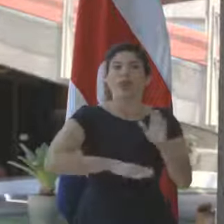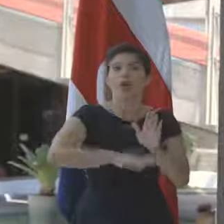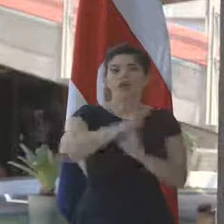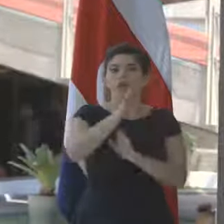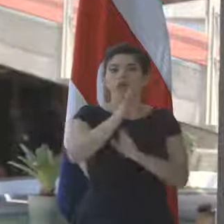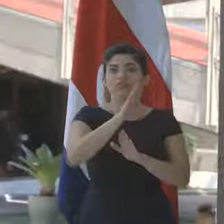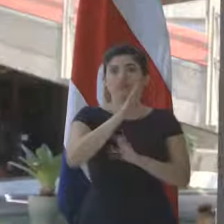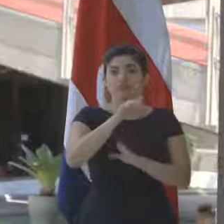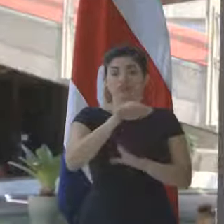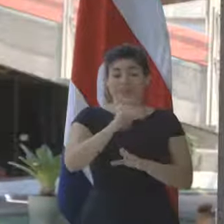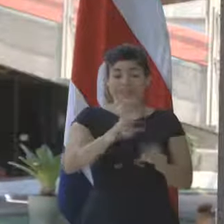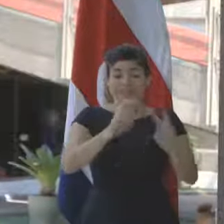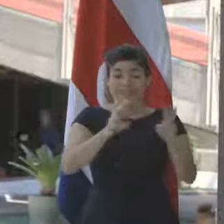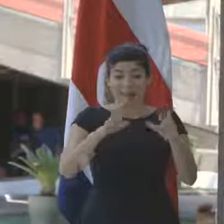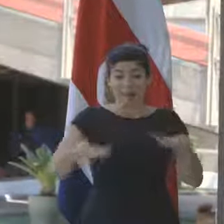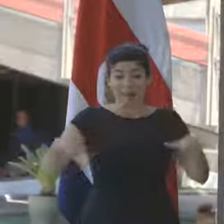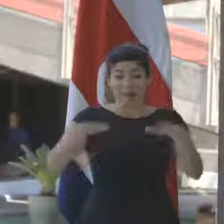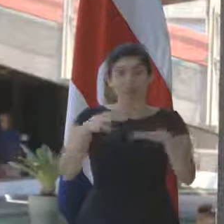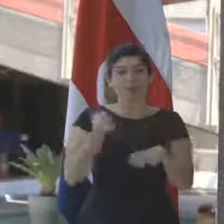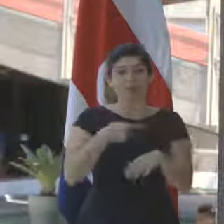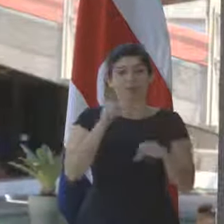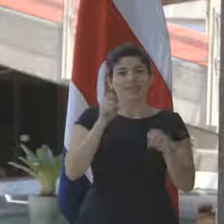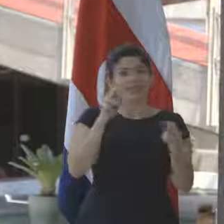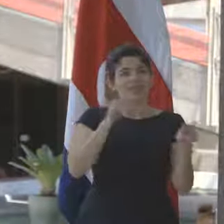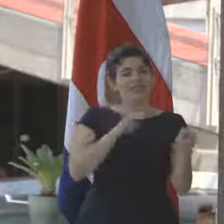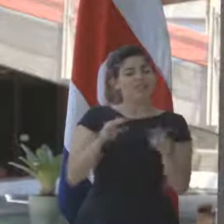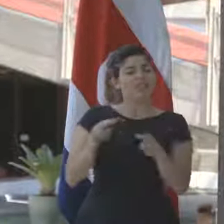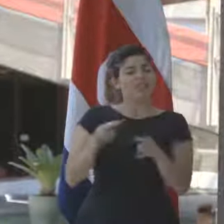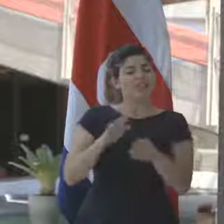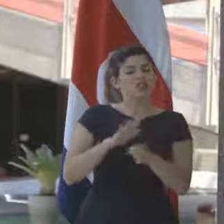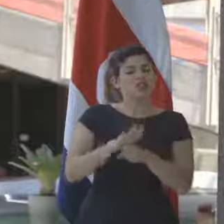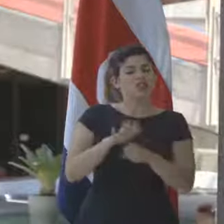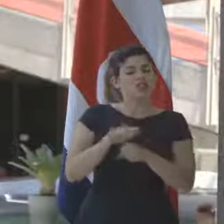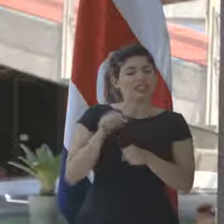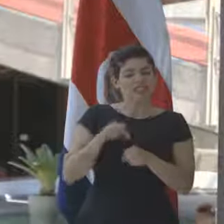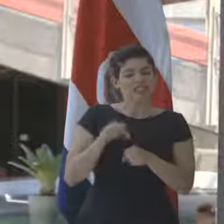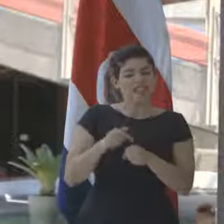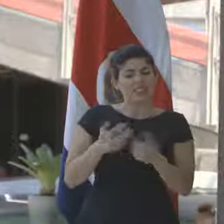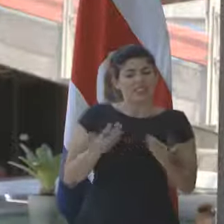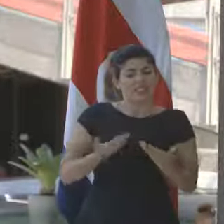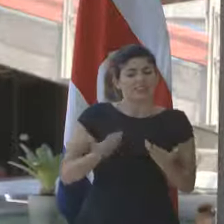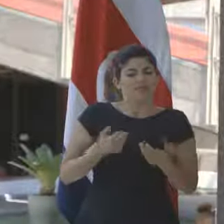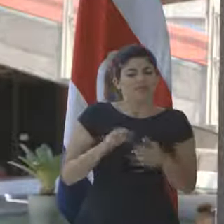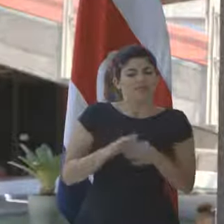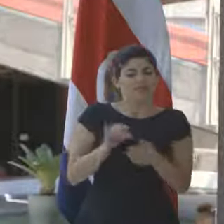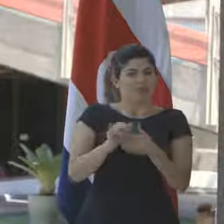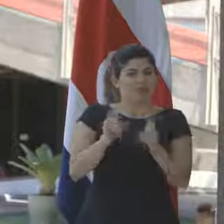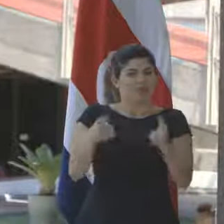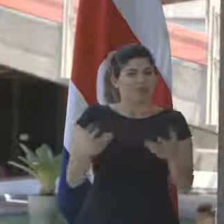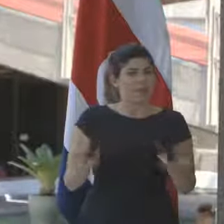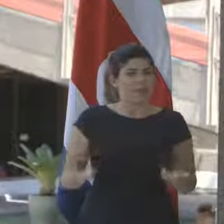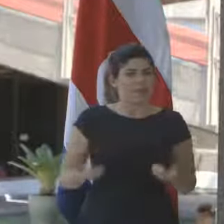En ese ámbito es que yo creo que tenemos que ver qué es lo suficiente en esta materia.